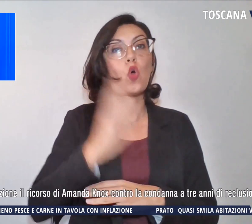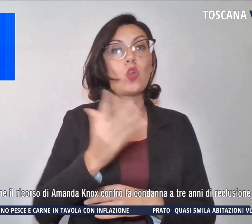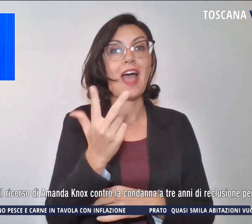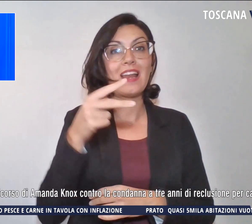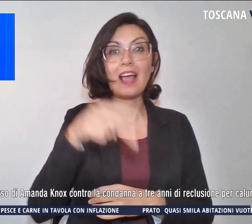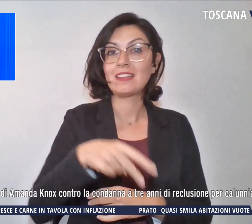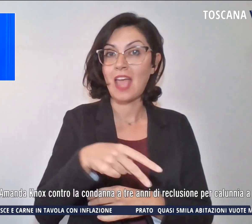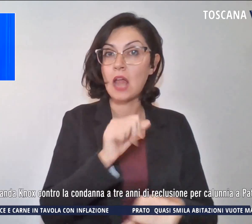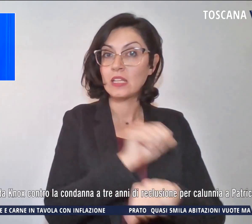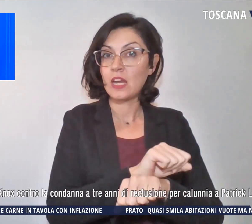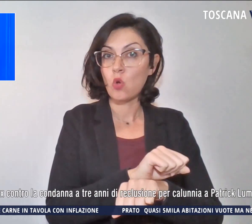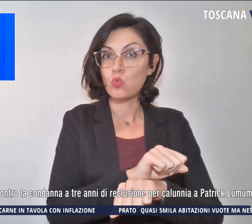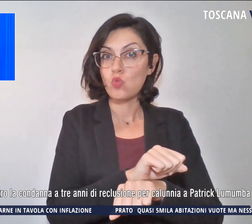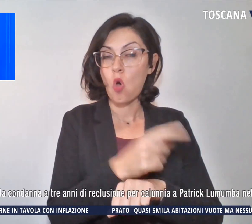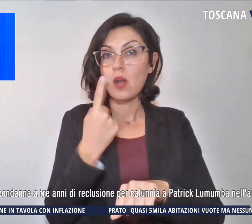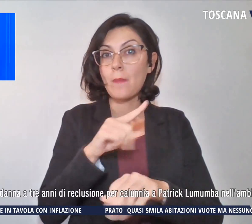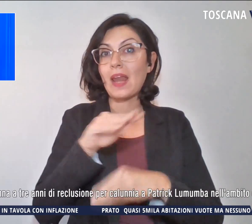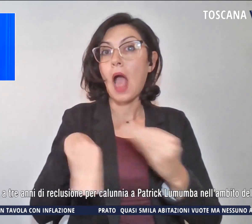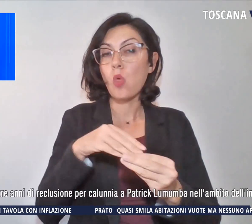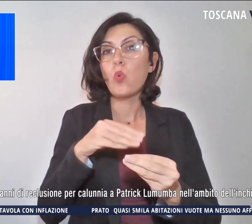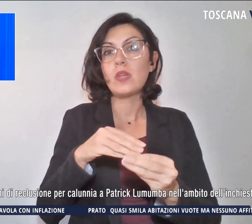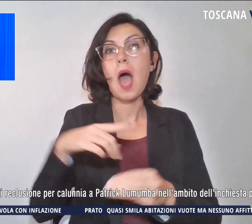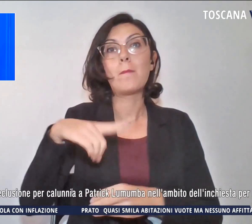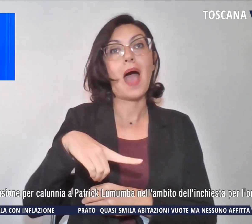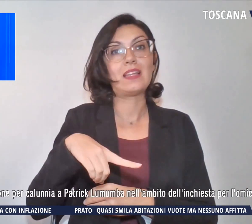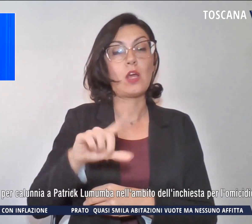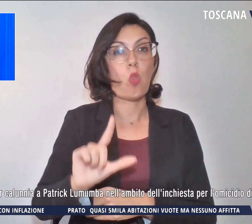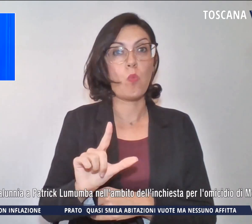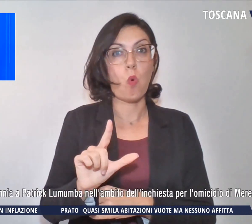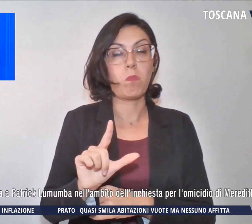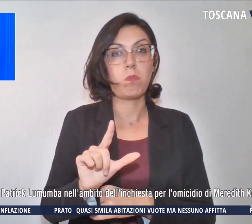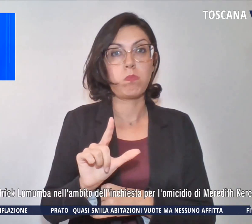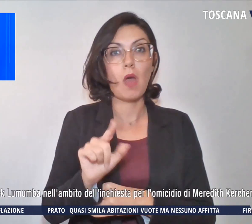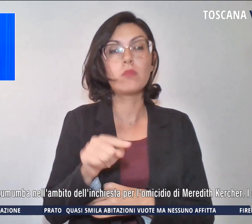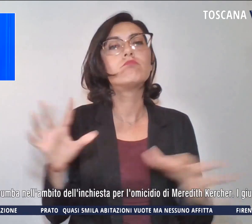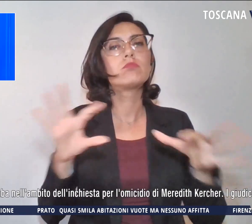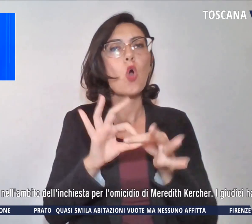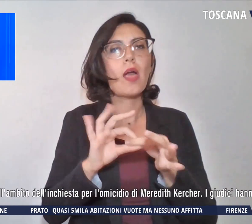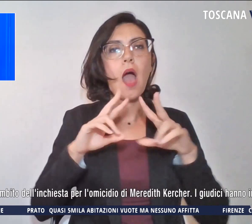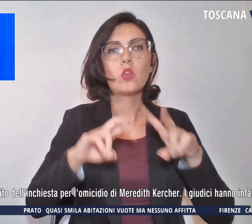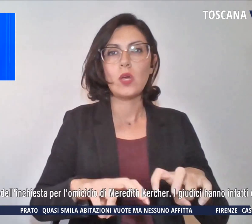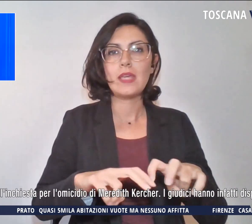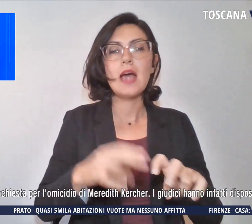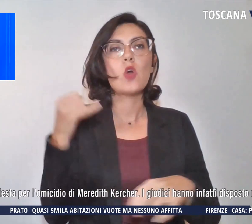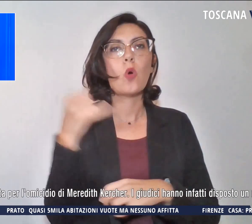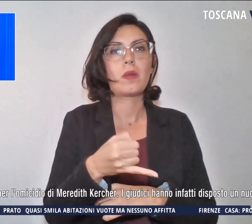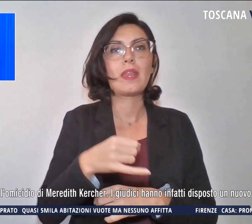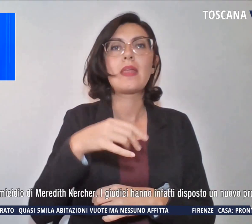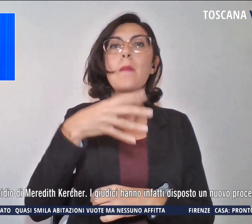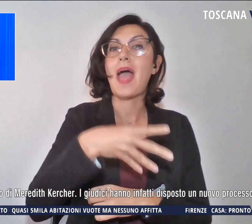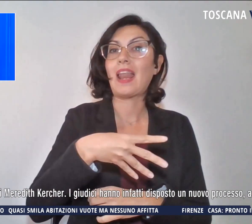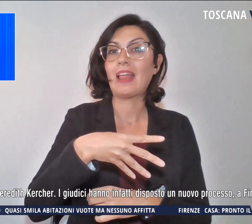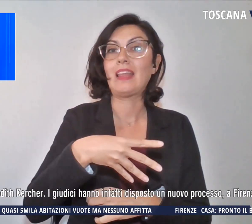per calunnia a Patrick Lumumba nell'ambito dell'inchiesta per l'omicidio di Meredith Ketcher. I